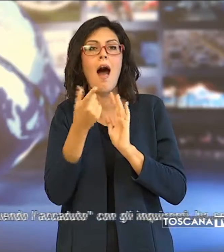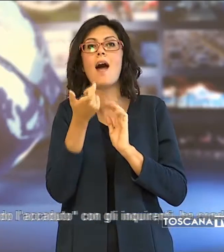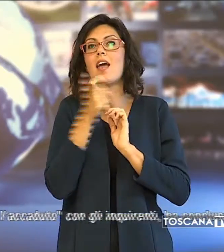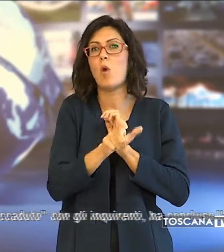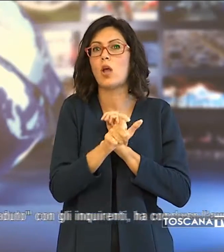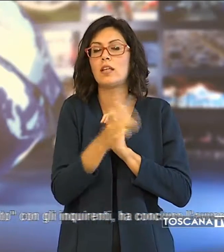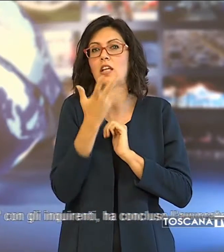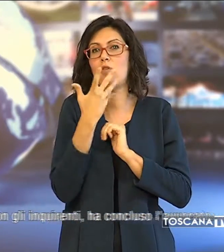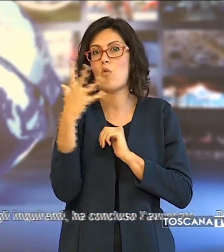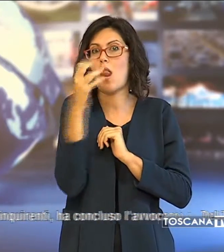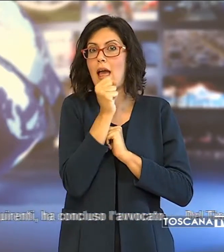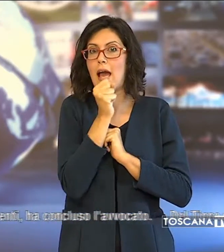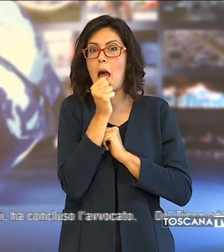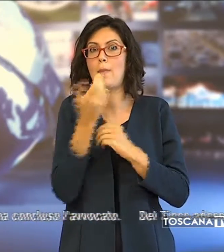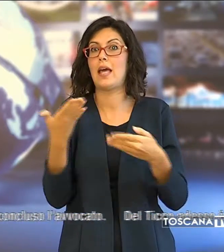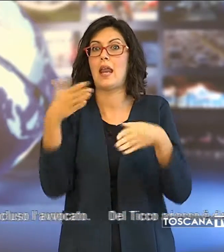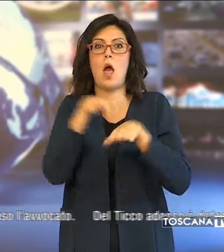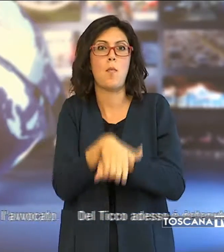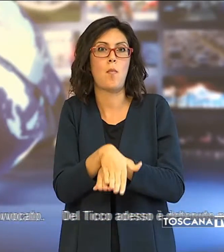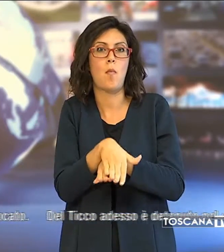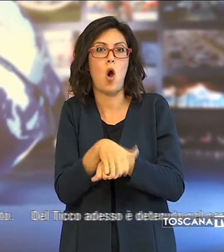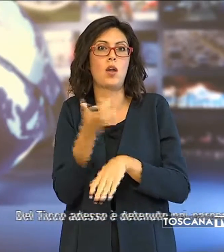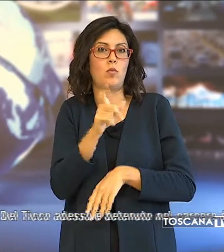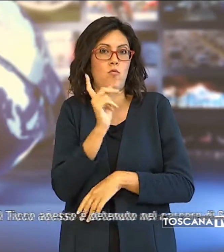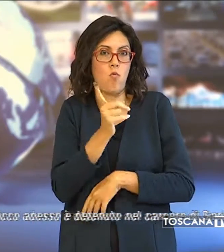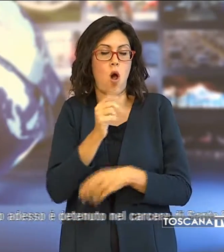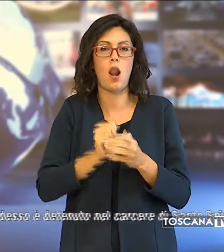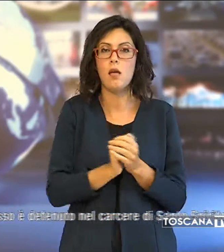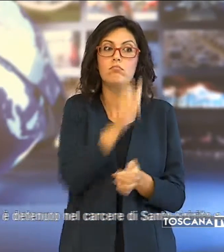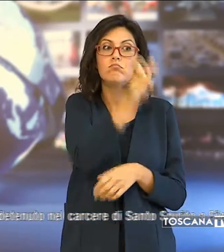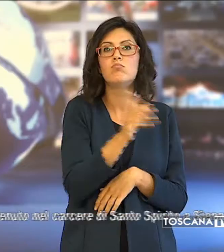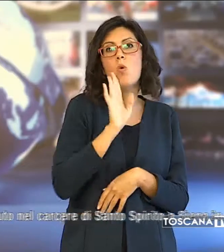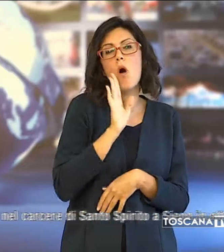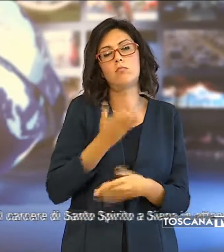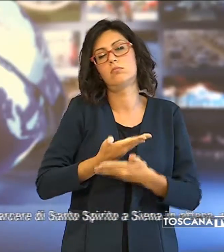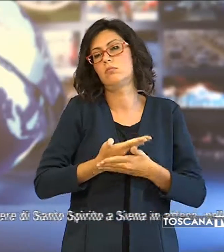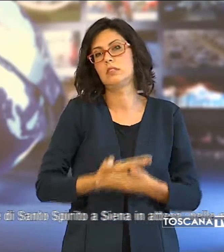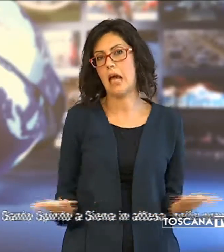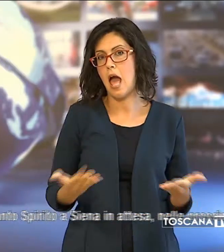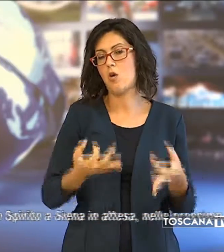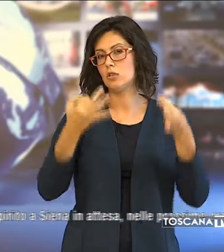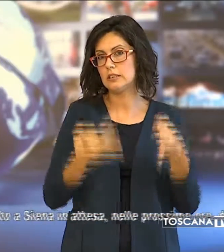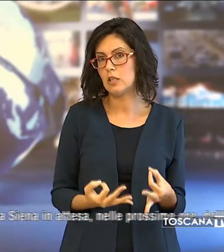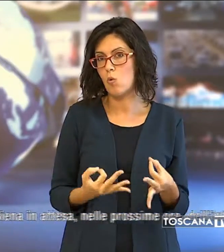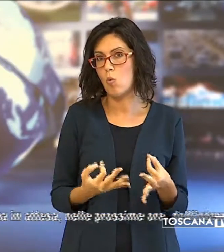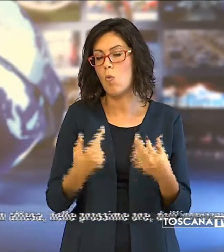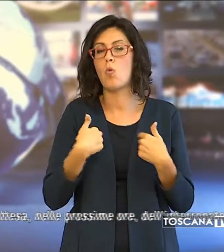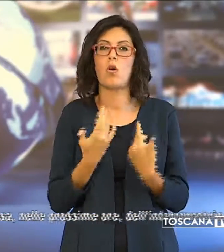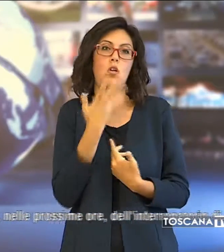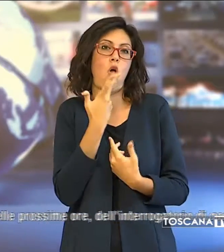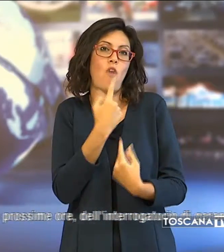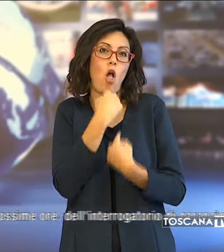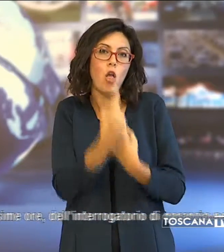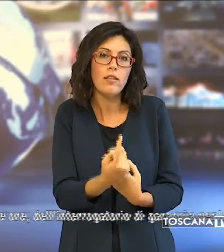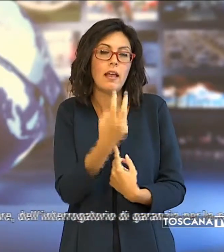del decesso. Sicuramente il mio assistito è molto provato. Tengo a precisare, ha aggiunto il